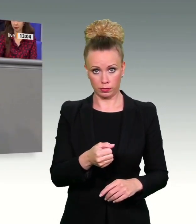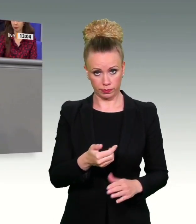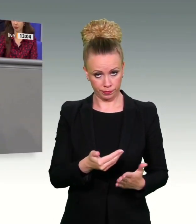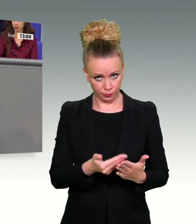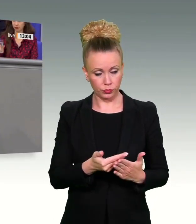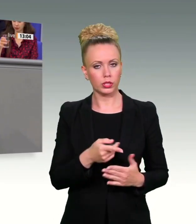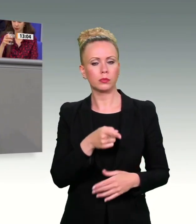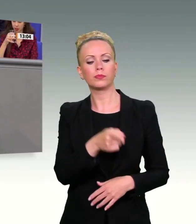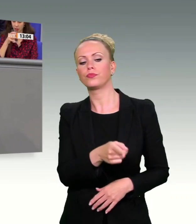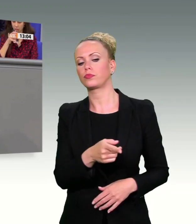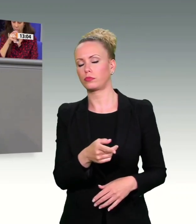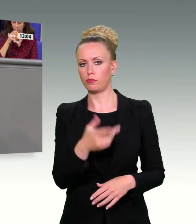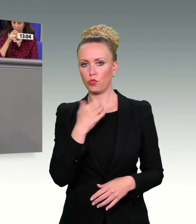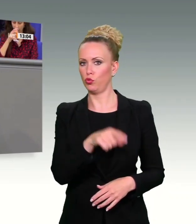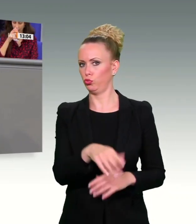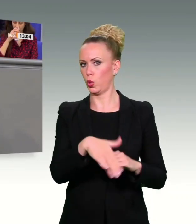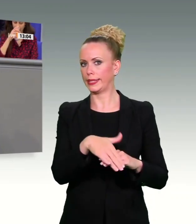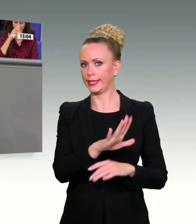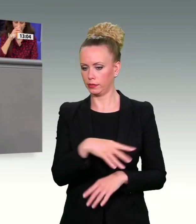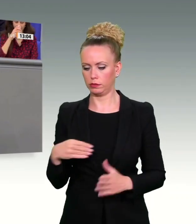Adressen gespeichert werden.